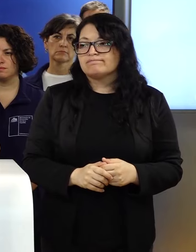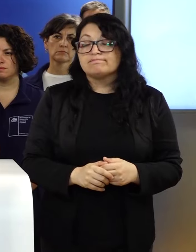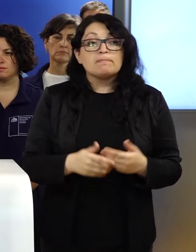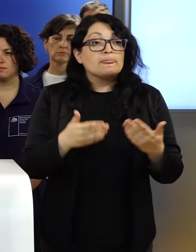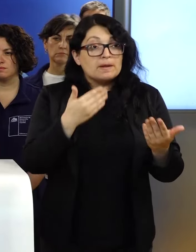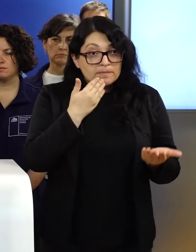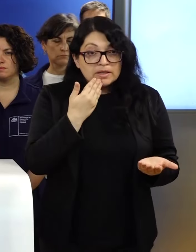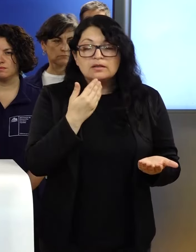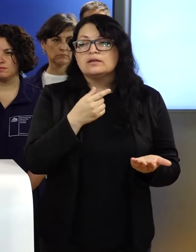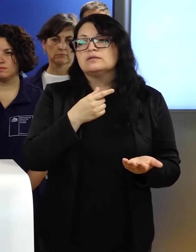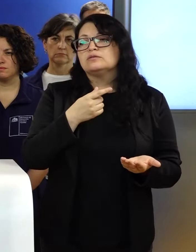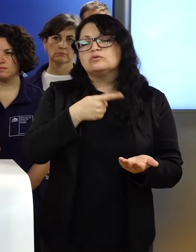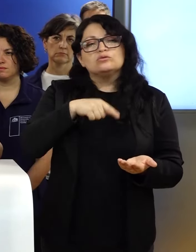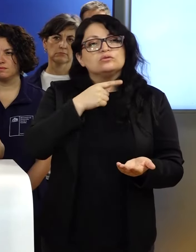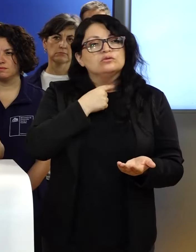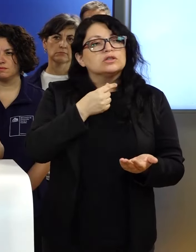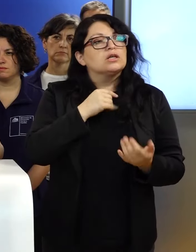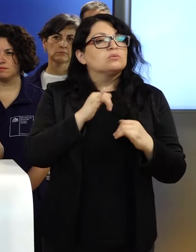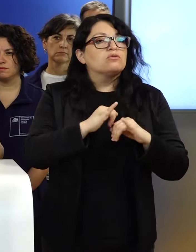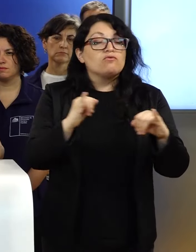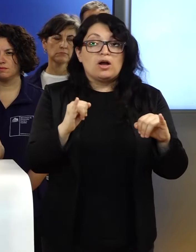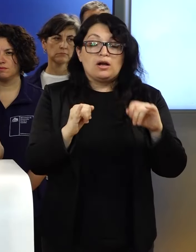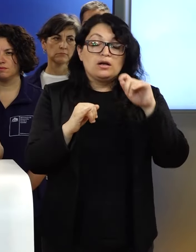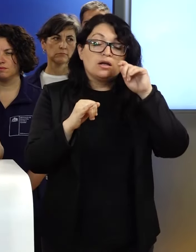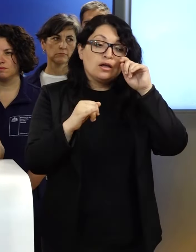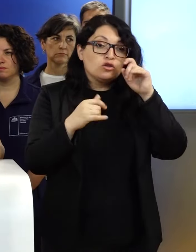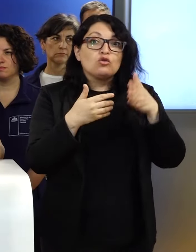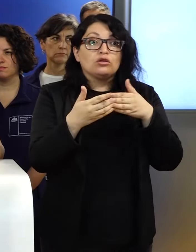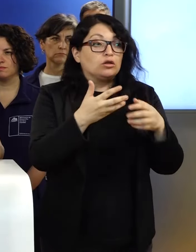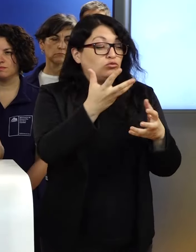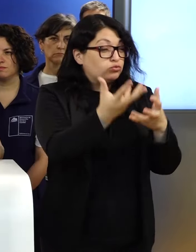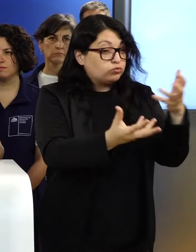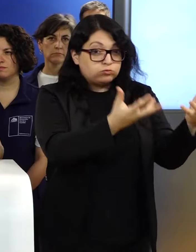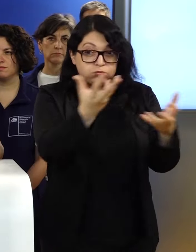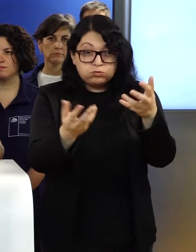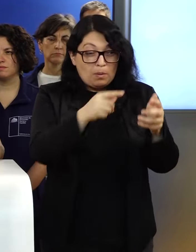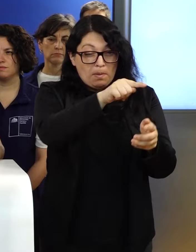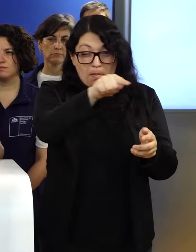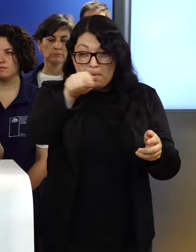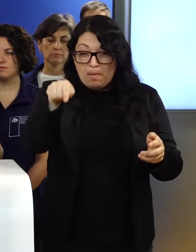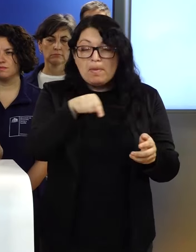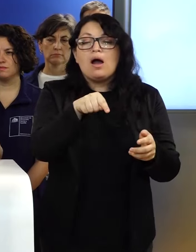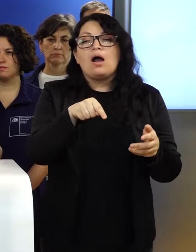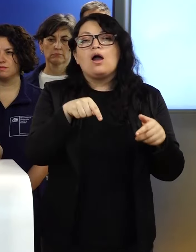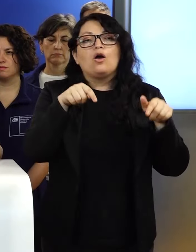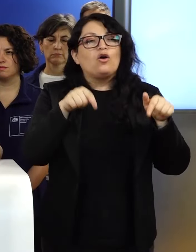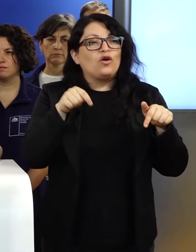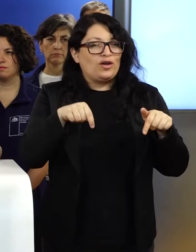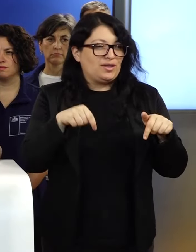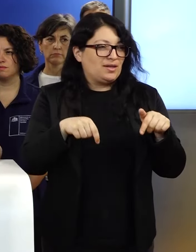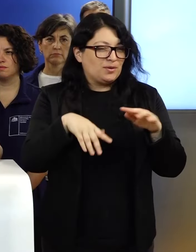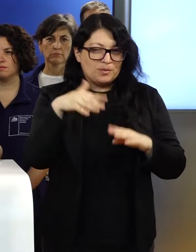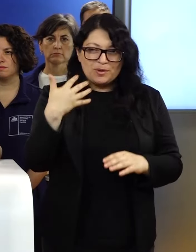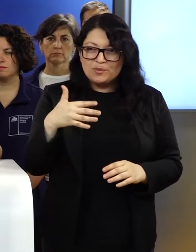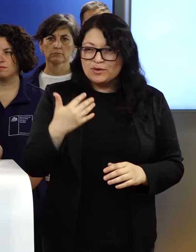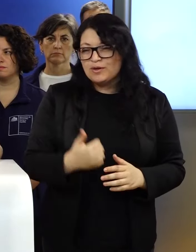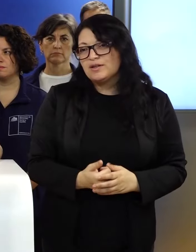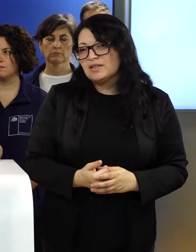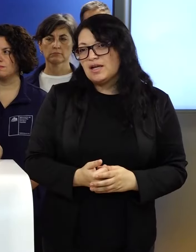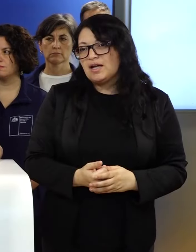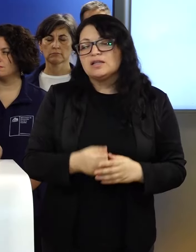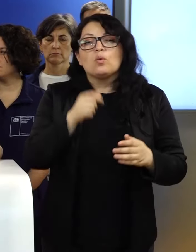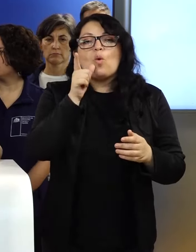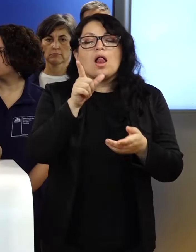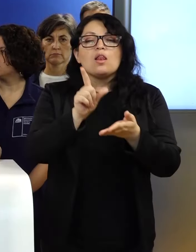Queremos decir que respecto a los focos de incendio hoy día, lo fundamental sigue siendo el